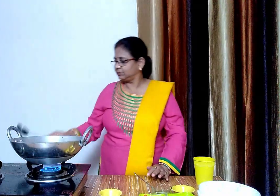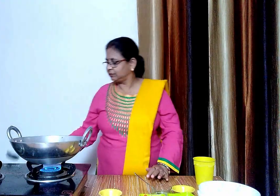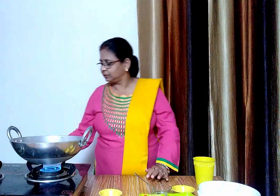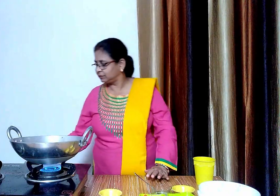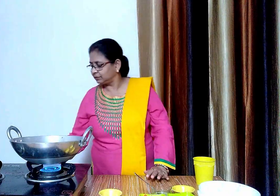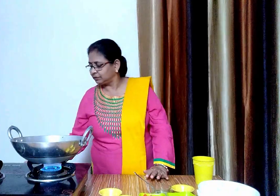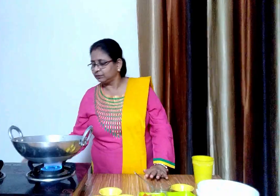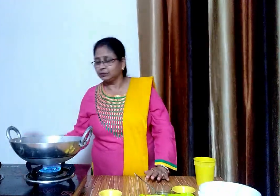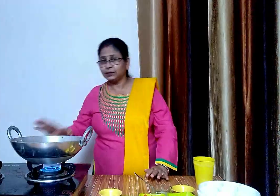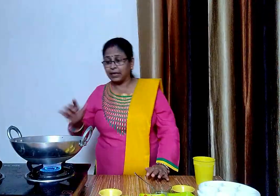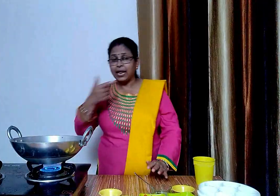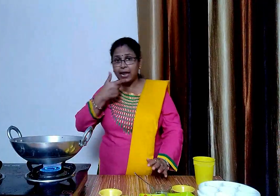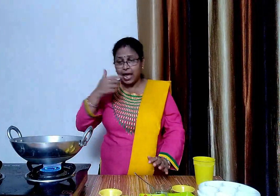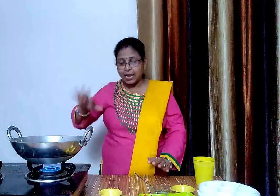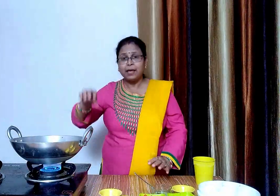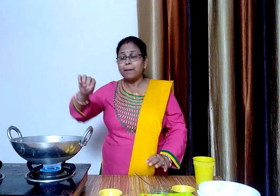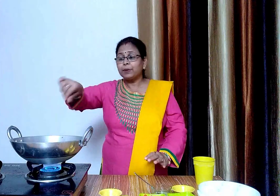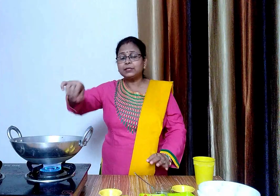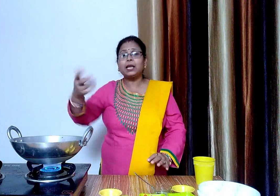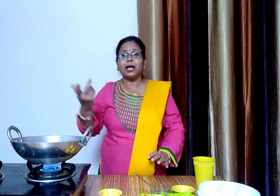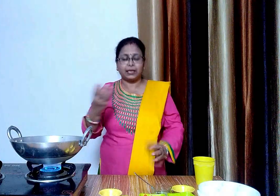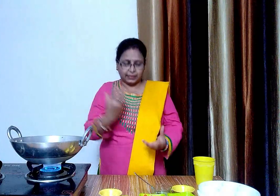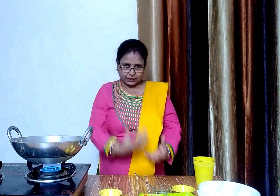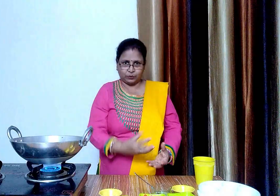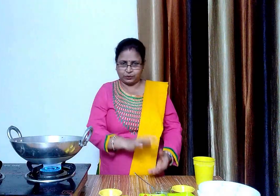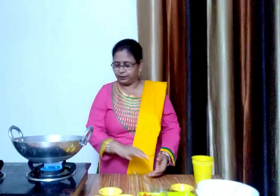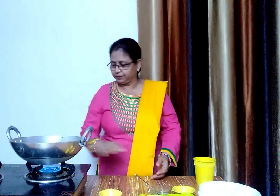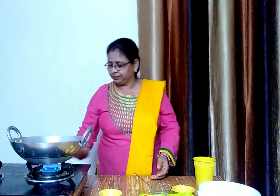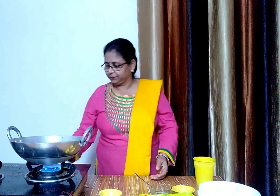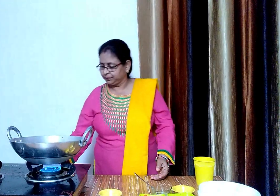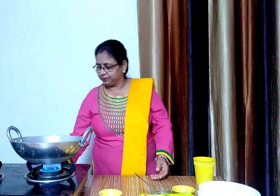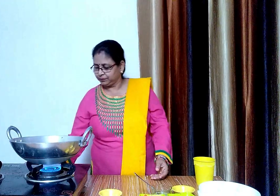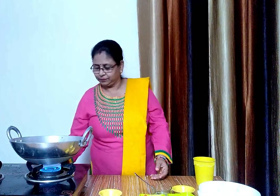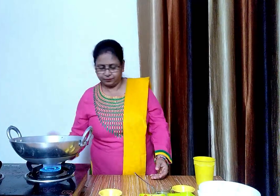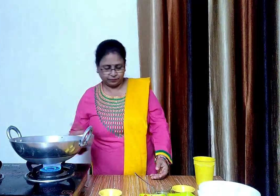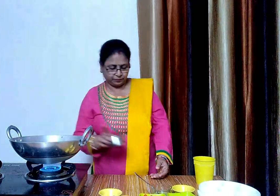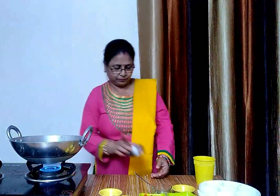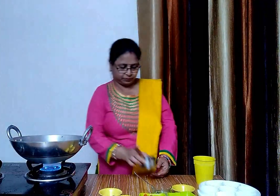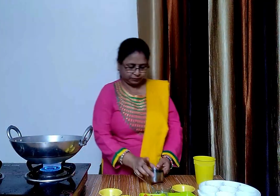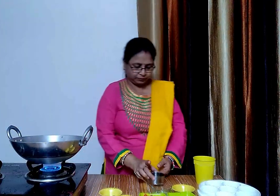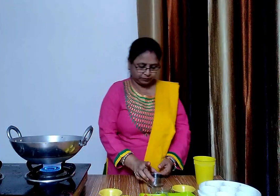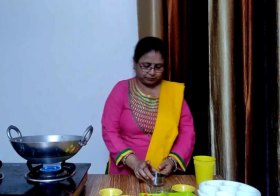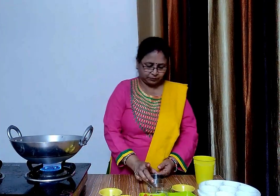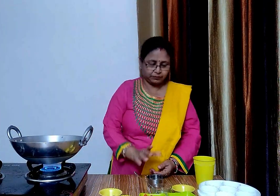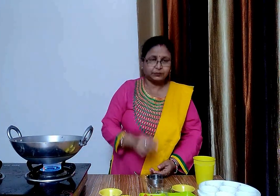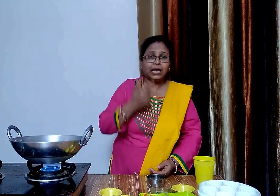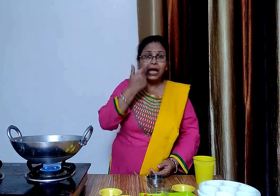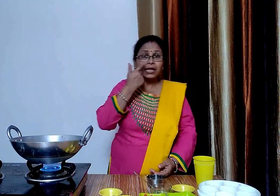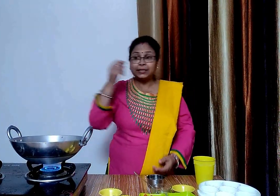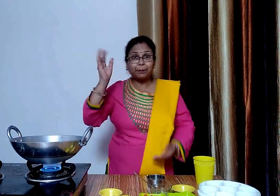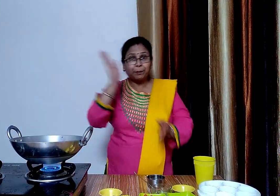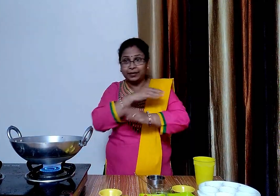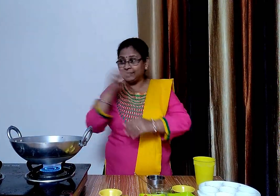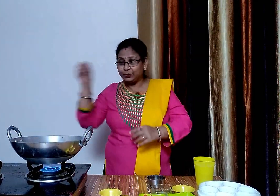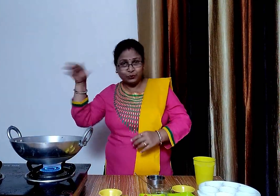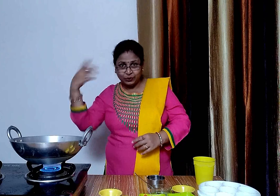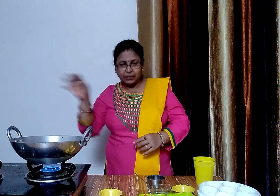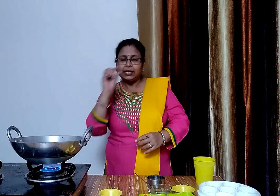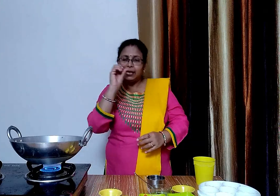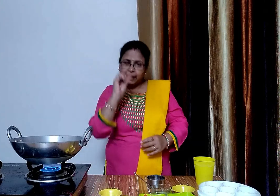जब तक प्यास पक रहा है तब तक हम एक मसाला बना लेते हैं इसके लिए हम छोटा सा बावल लेंगे और उसमें थोड़ी सी